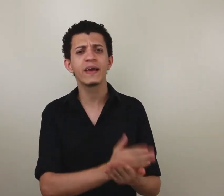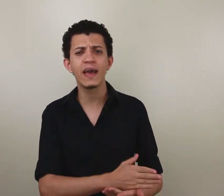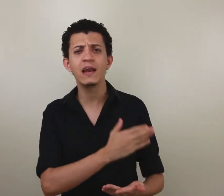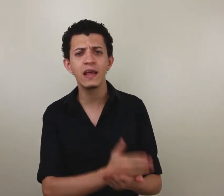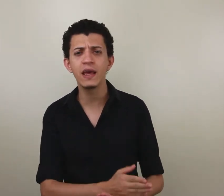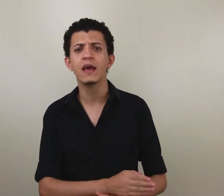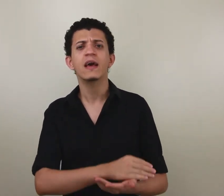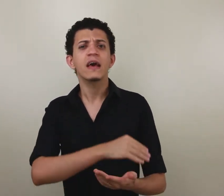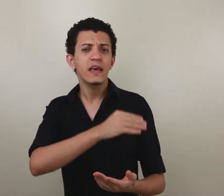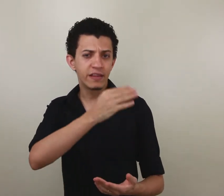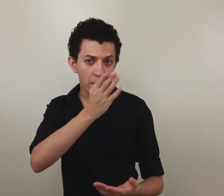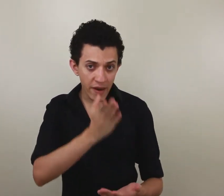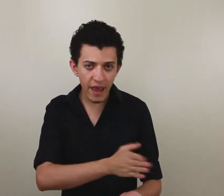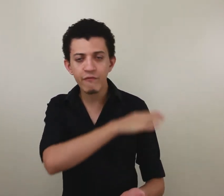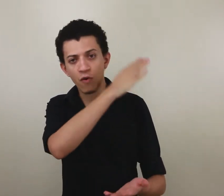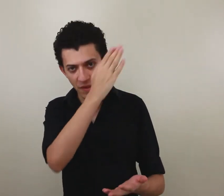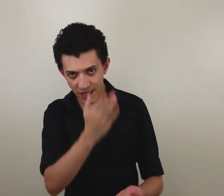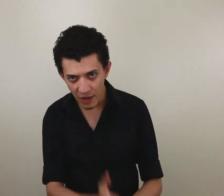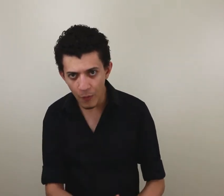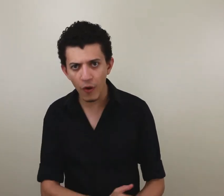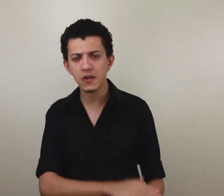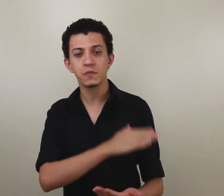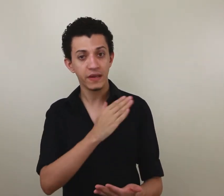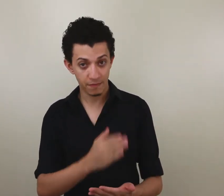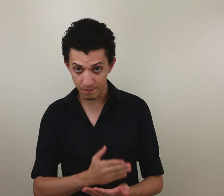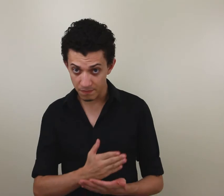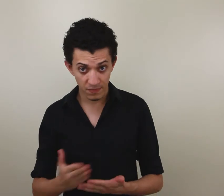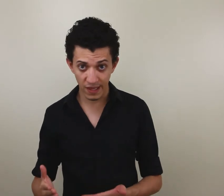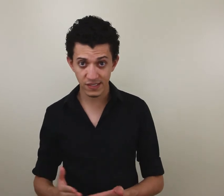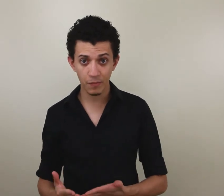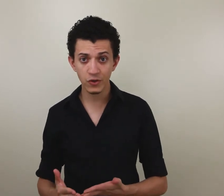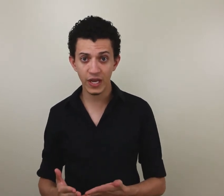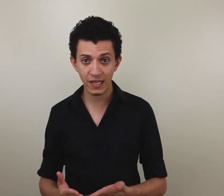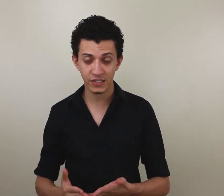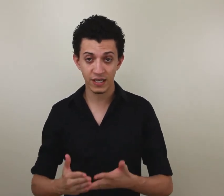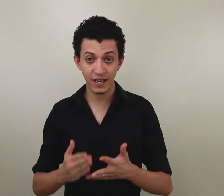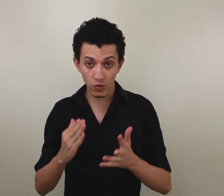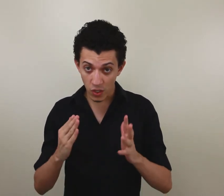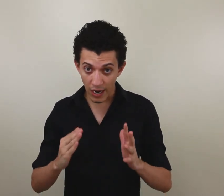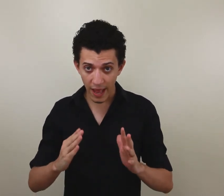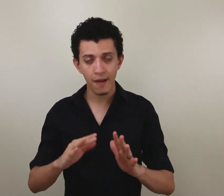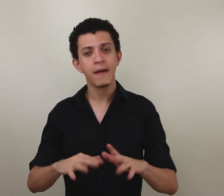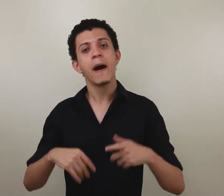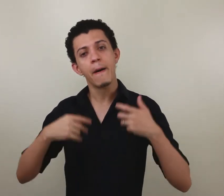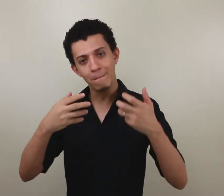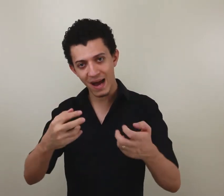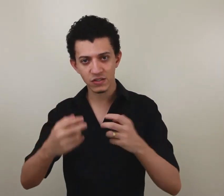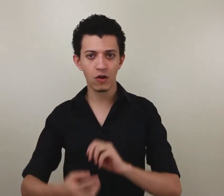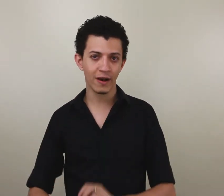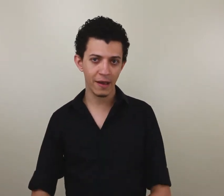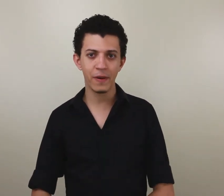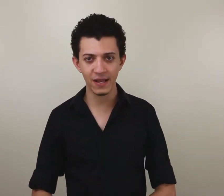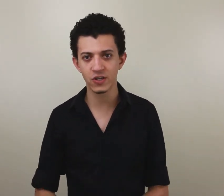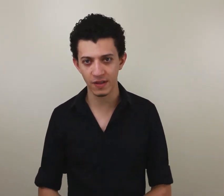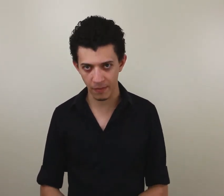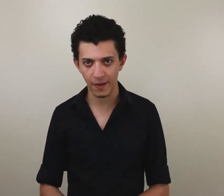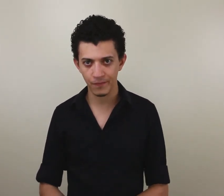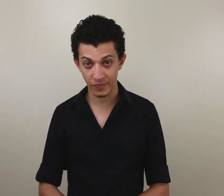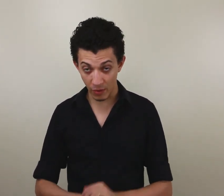Peguei, li e terminei, comecei a ler o próximo. E assim por diante. E não só ler, mas colocar em prática também. Então